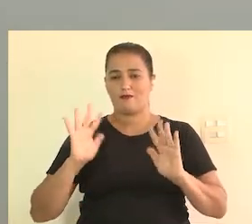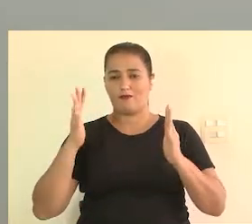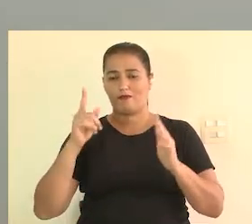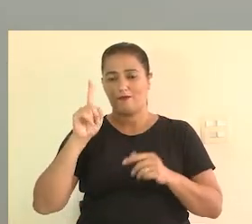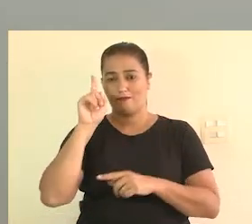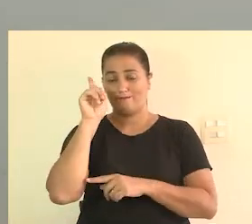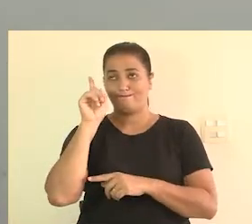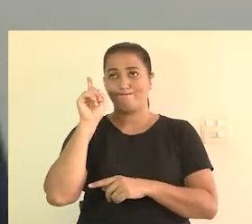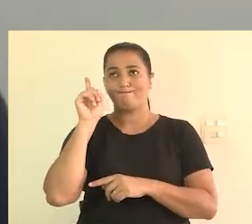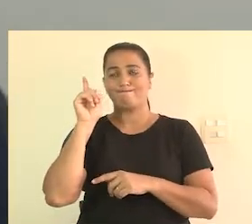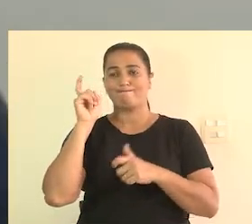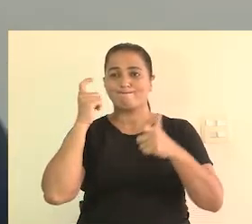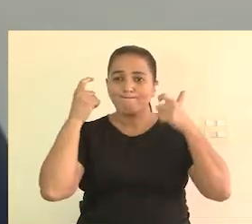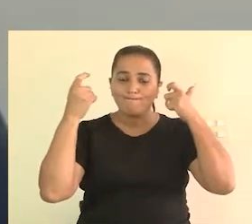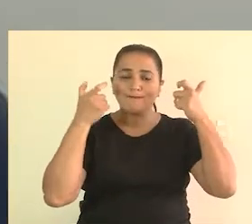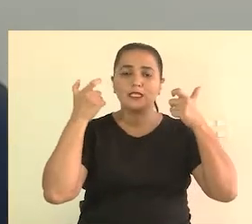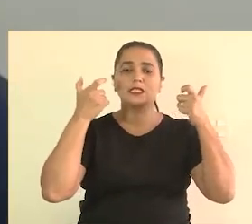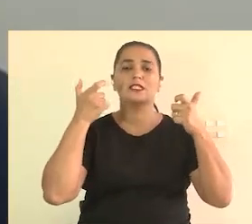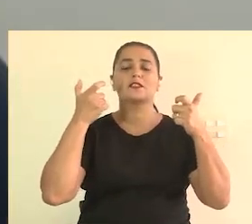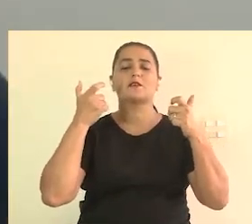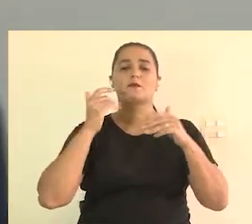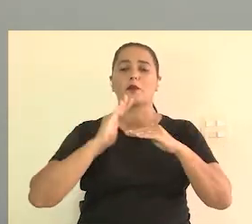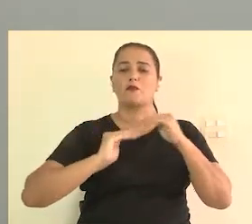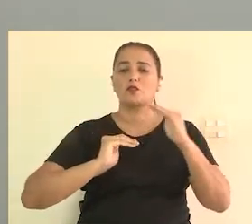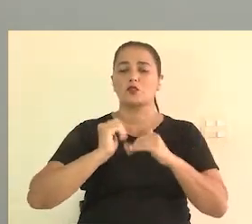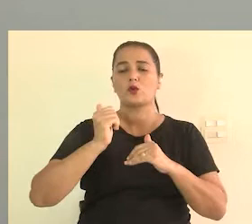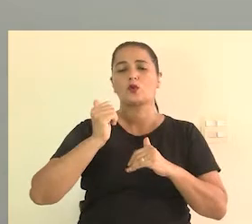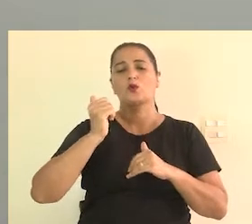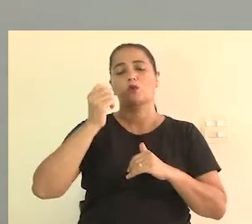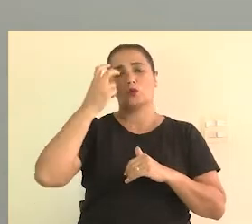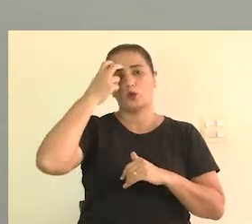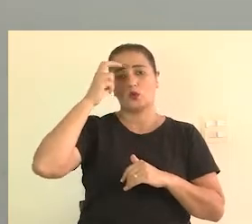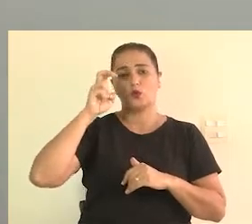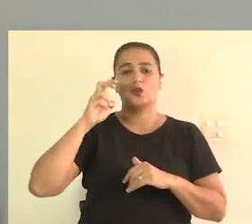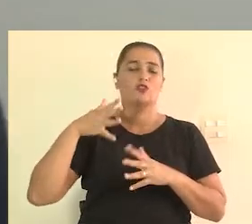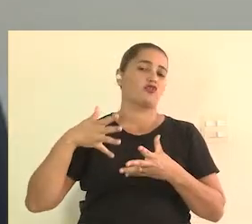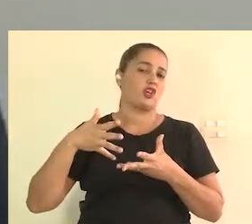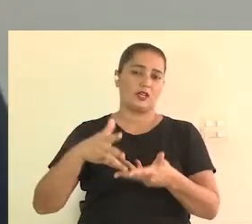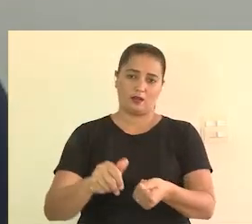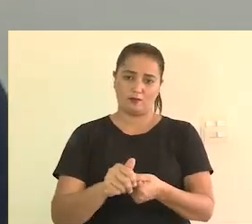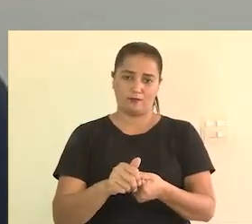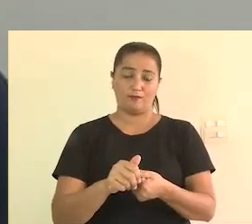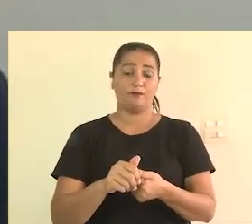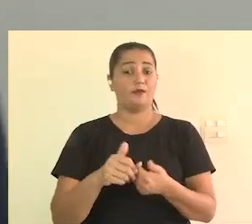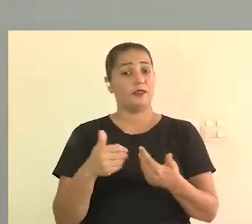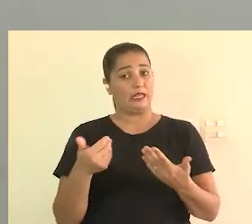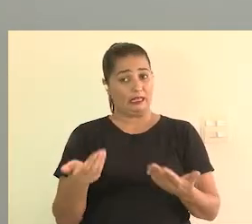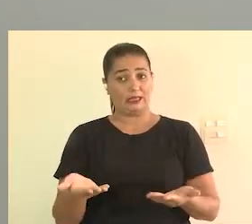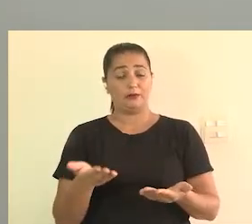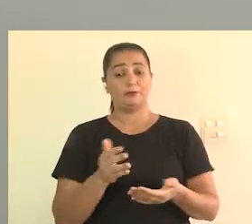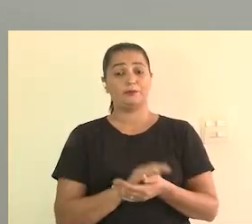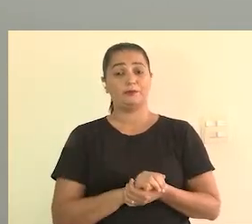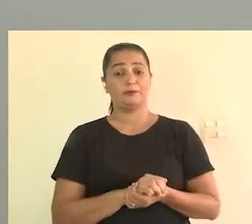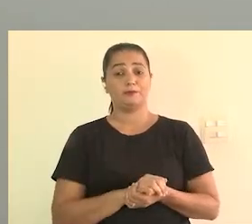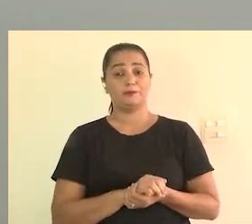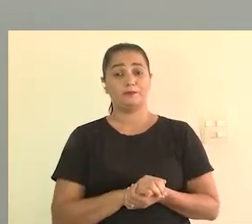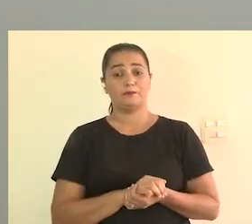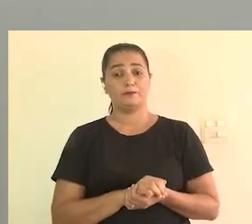preocupação muito grande dos profissionais de cultura e eventos, né? De modo geral. então,